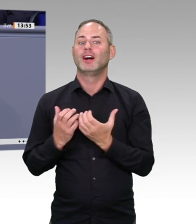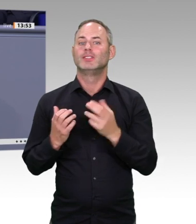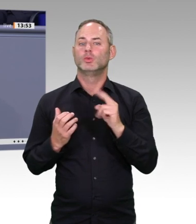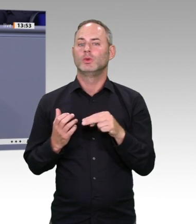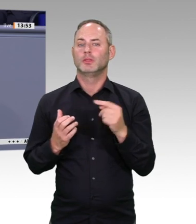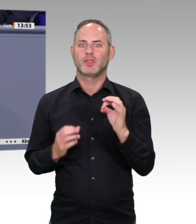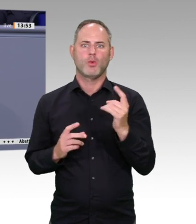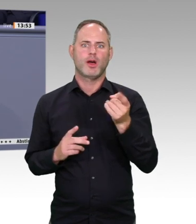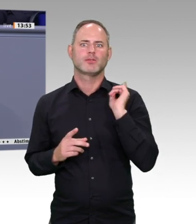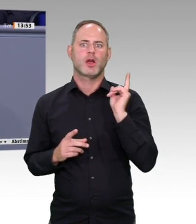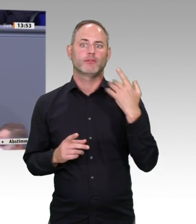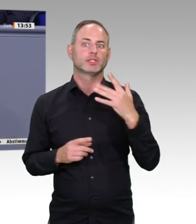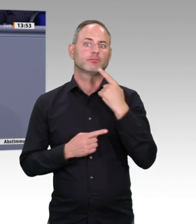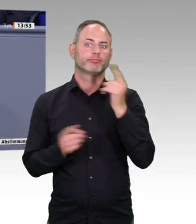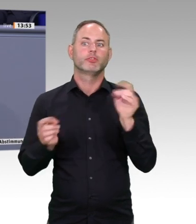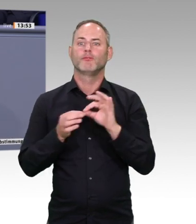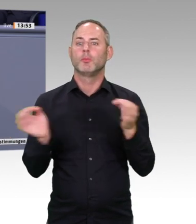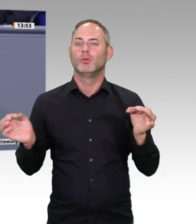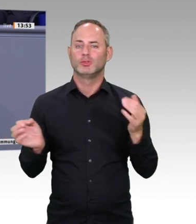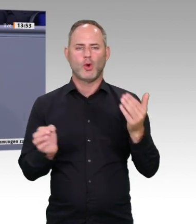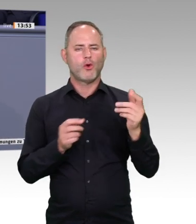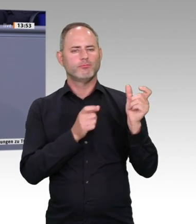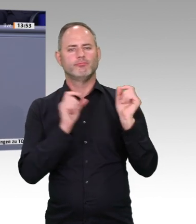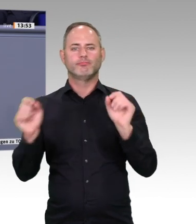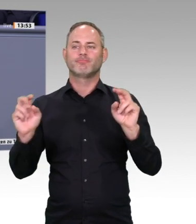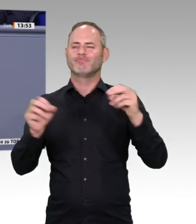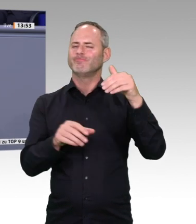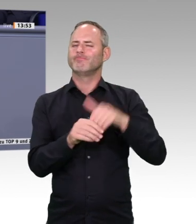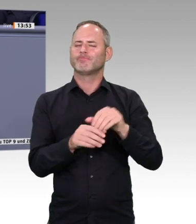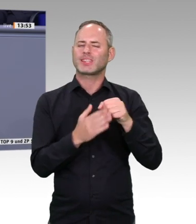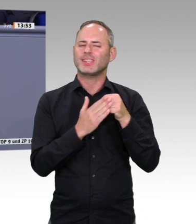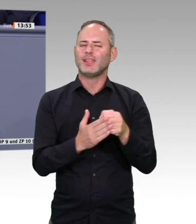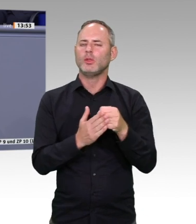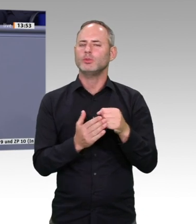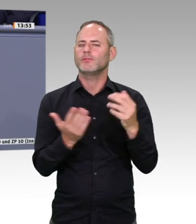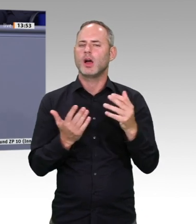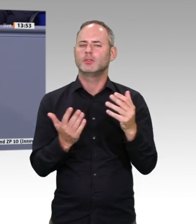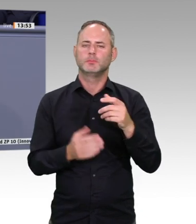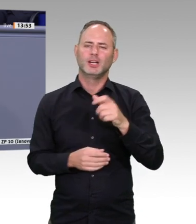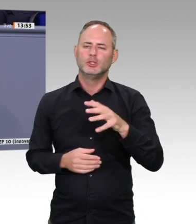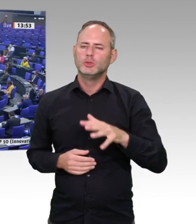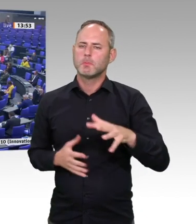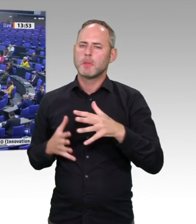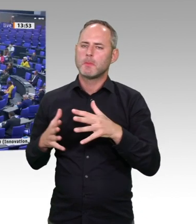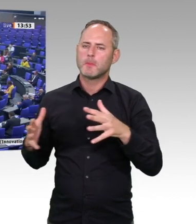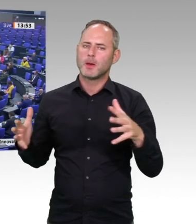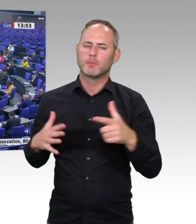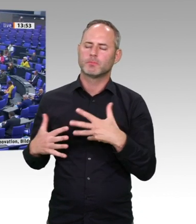mit engagierten jungen Menschen entwickelt. Miteinander reden statt übereinander. Für eine gute Zukunft